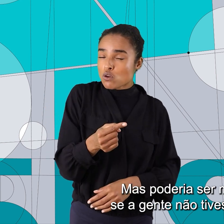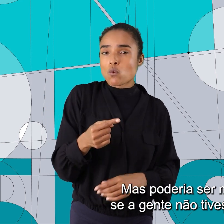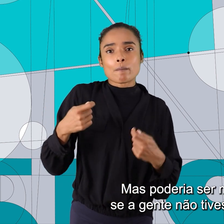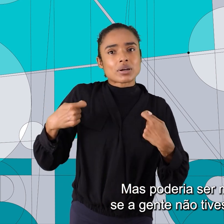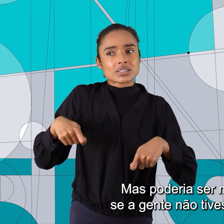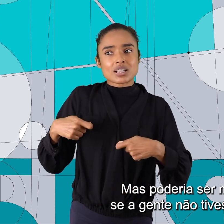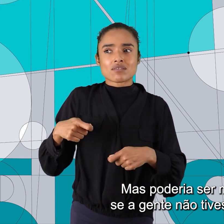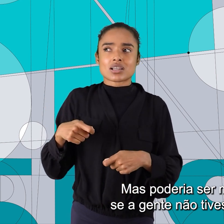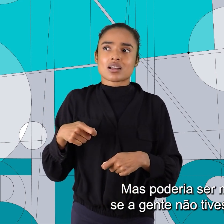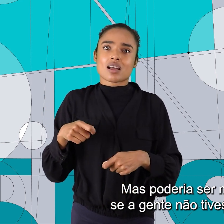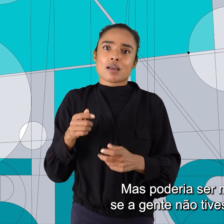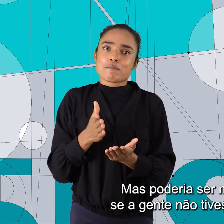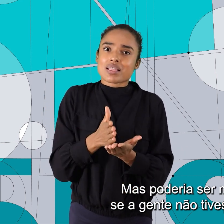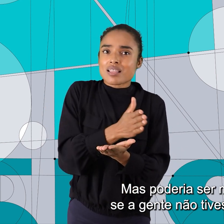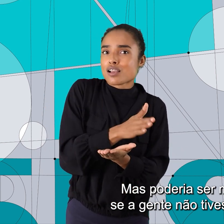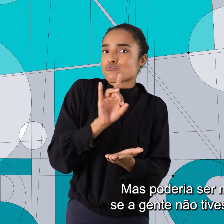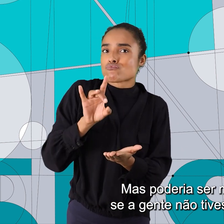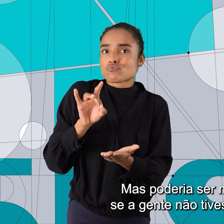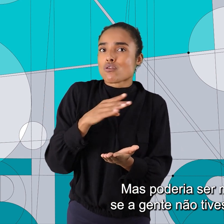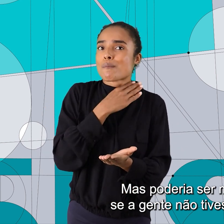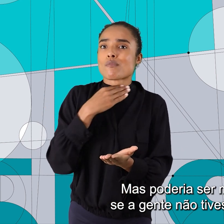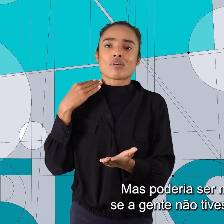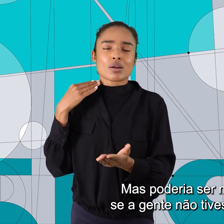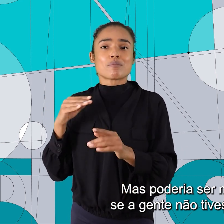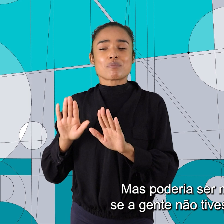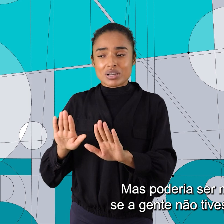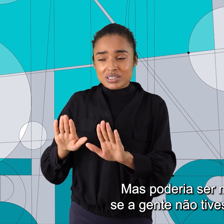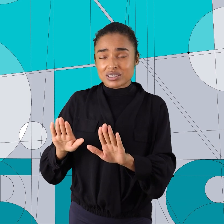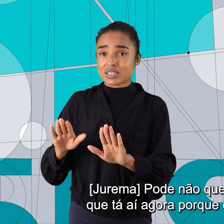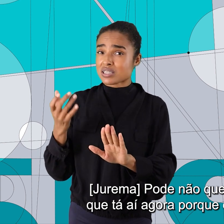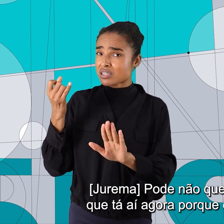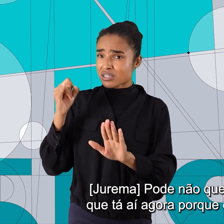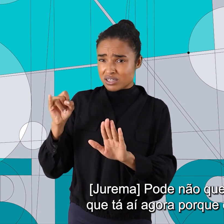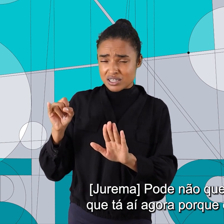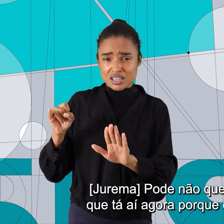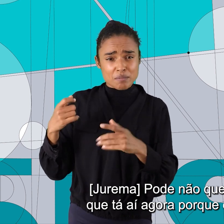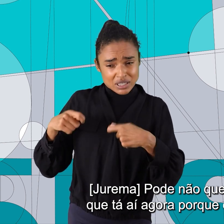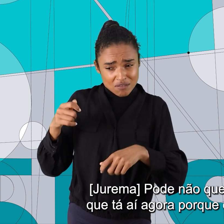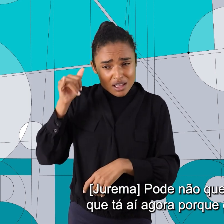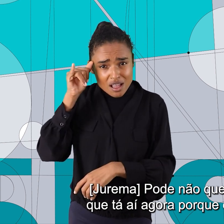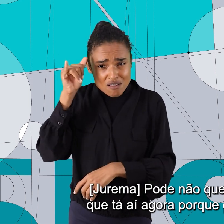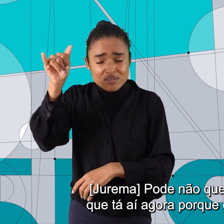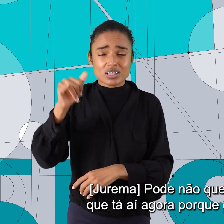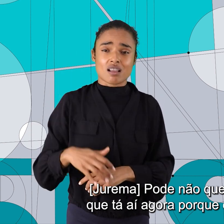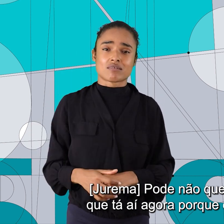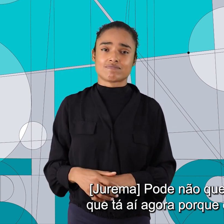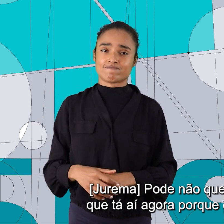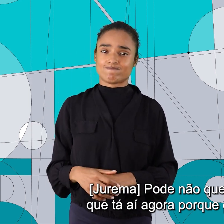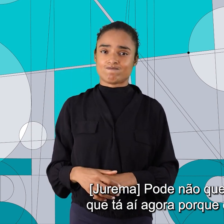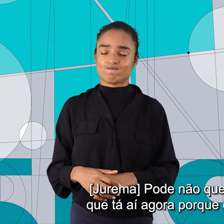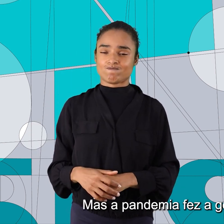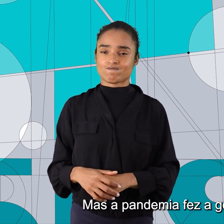preservadas, mas poderia ser muito pior se a gente não tivesse o SUS. Pode não querer defender o que está aí agora, porque é